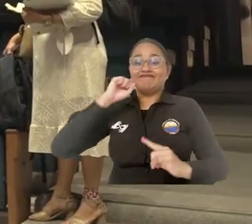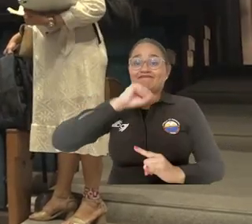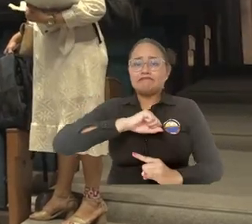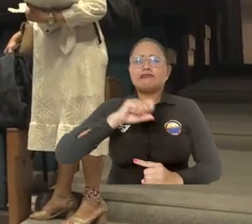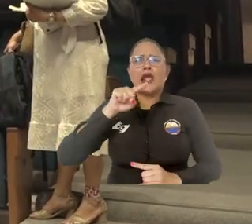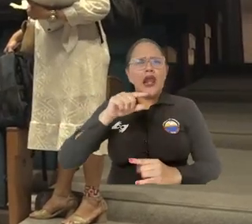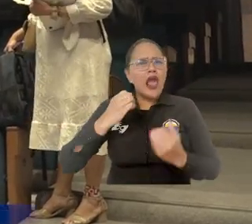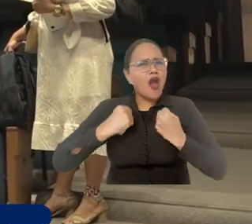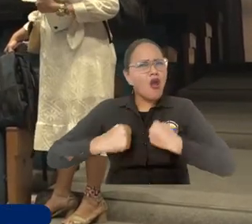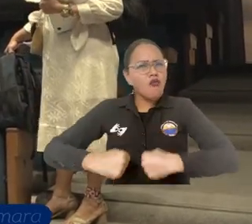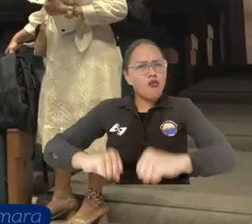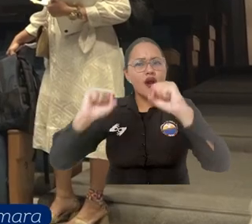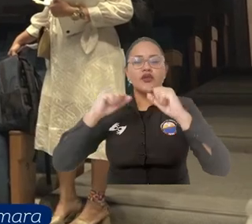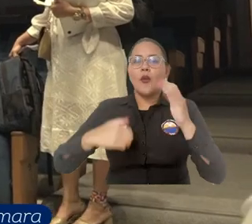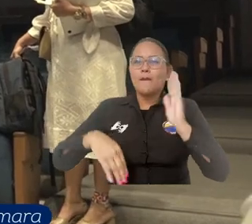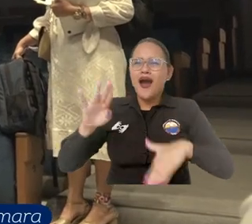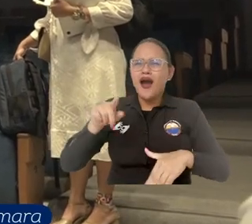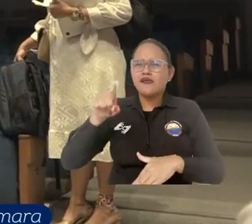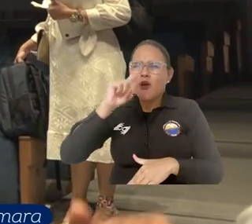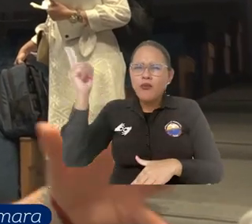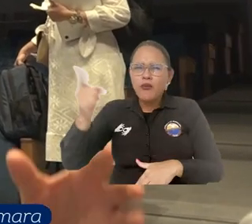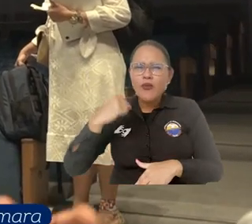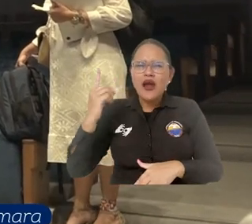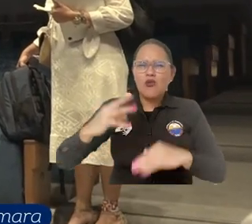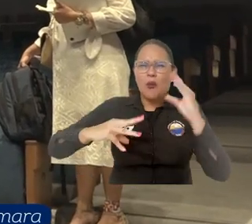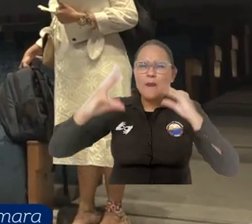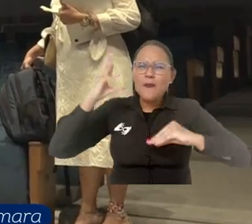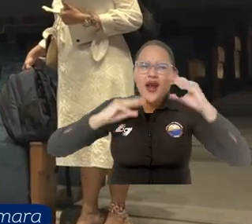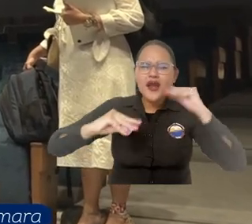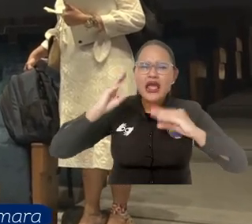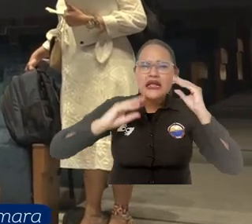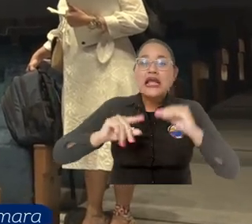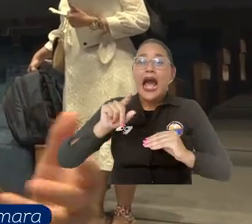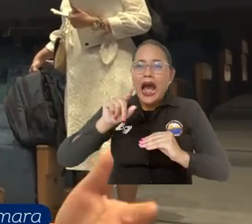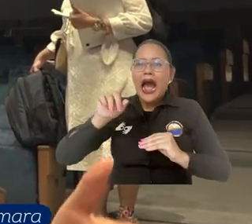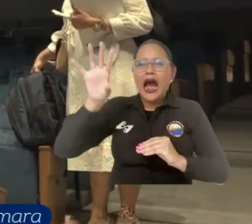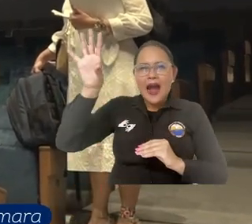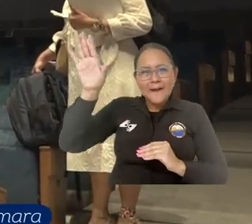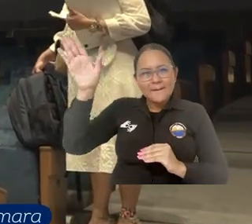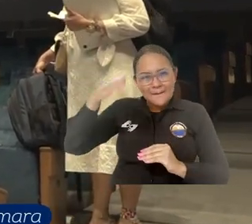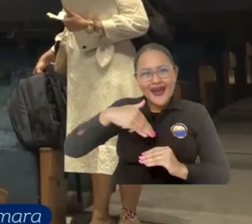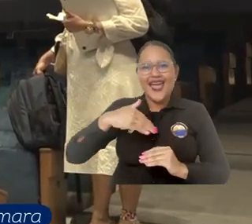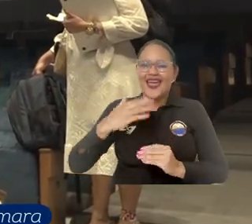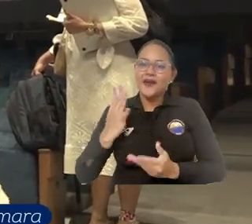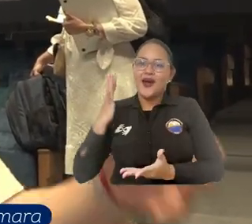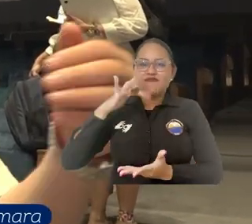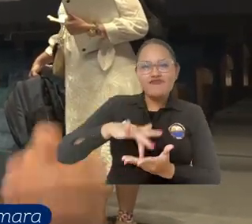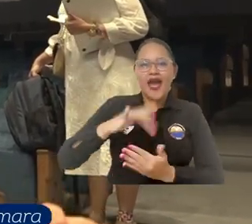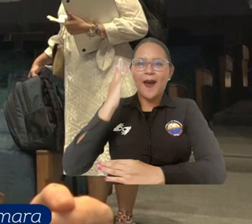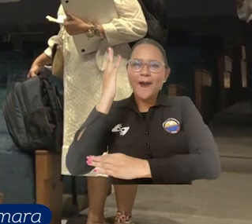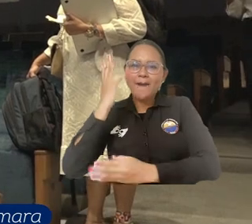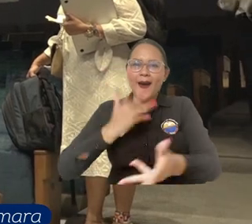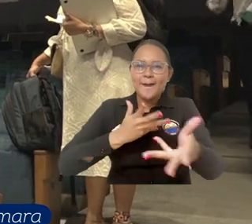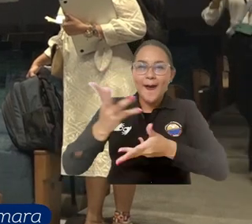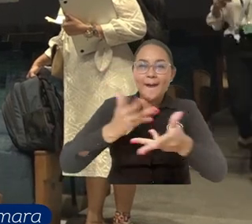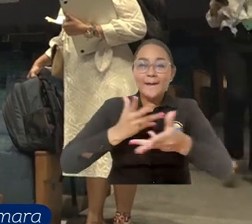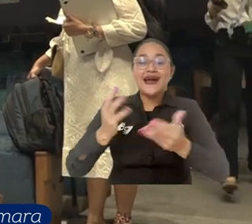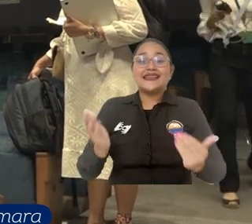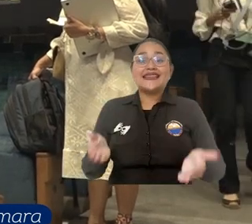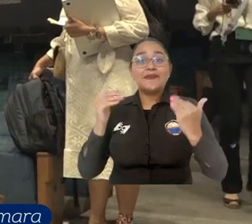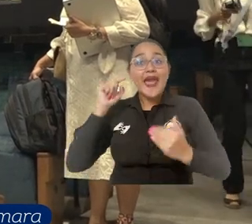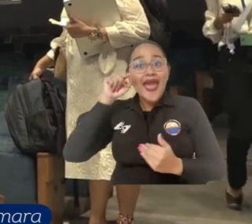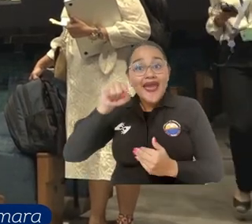ha venido haciendo un esfuerzo grande de poder traer esas experiencias exitosas que hoy suceden en el mundo que las podamos traer a nuestro